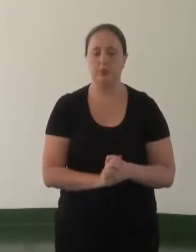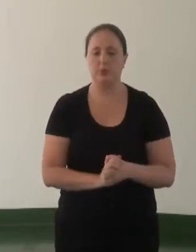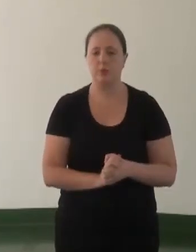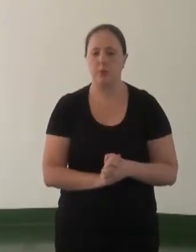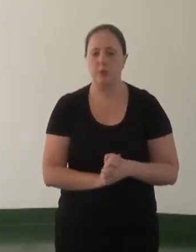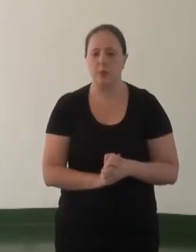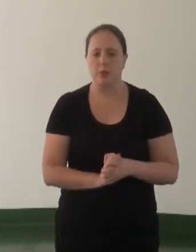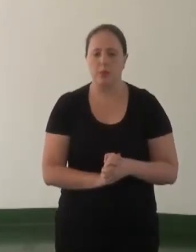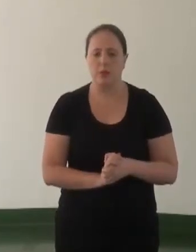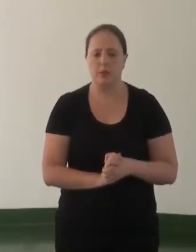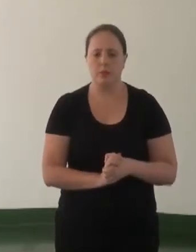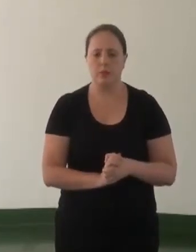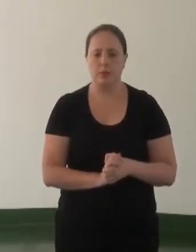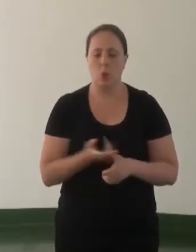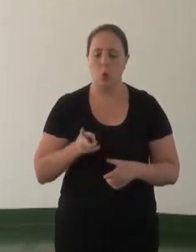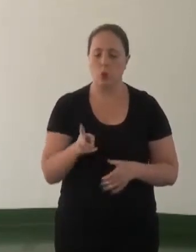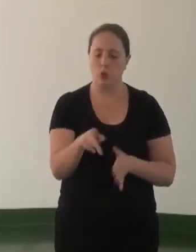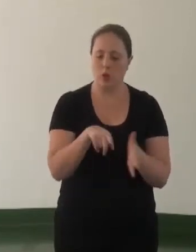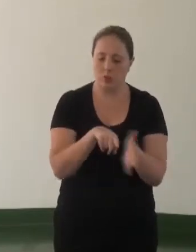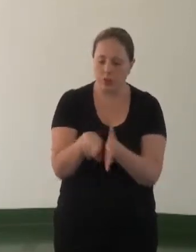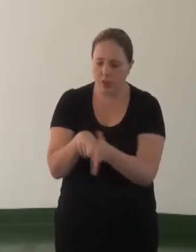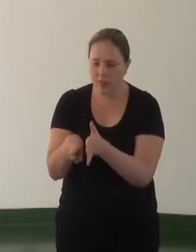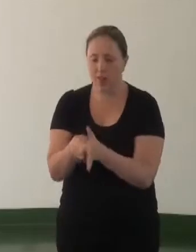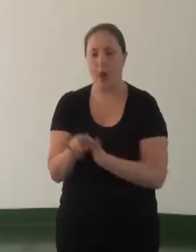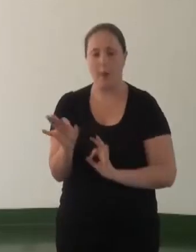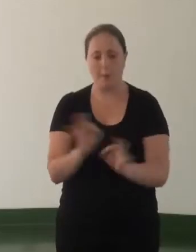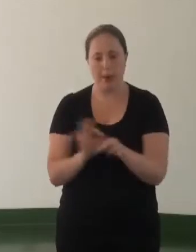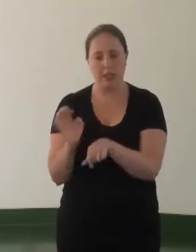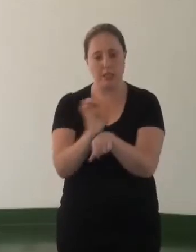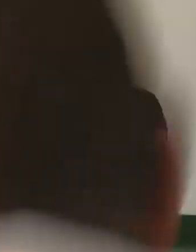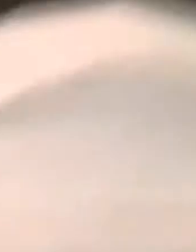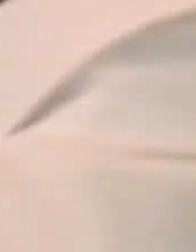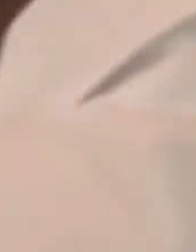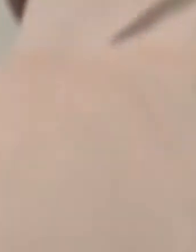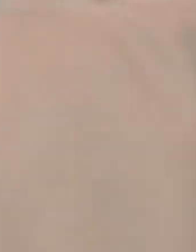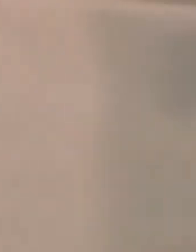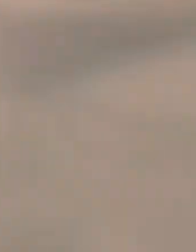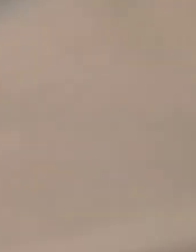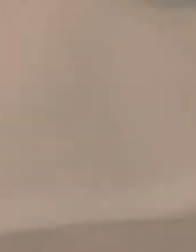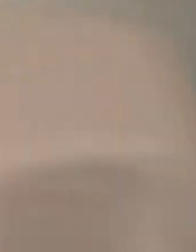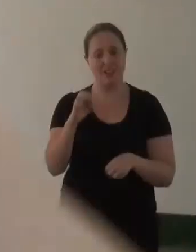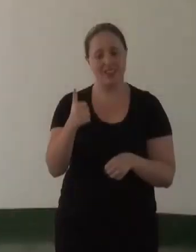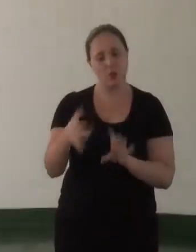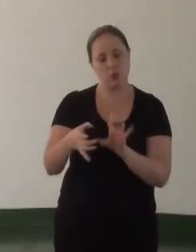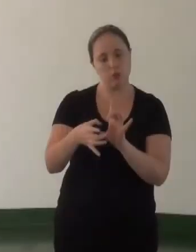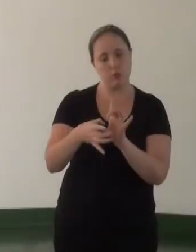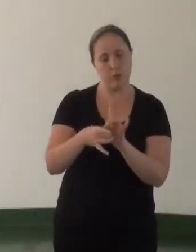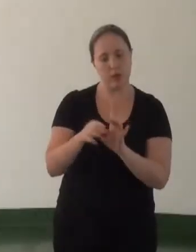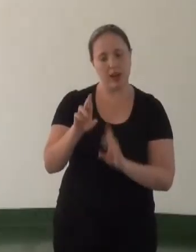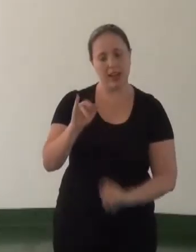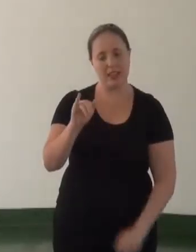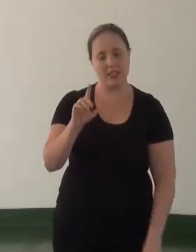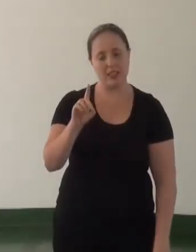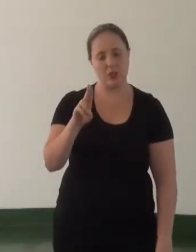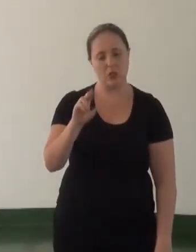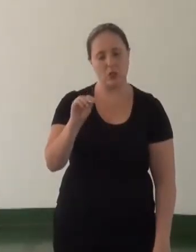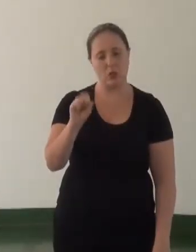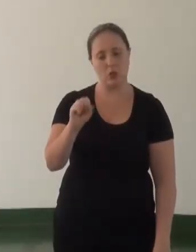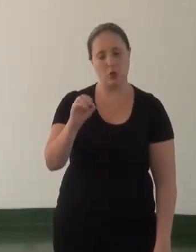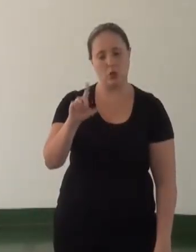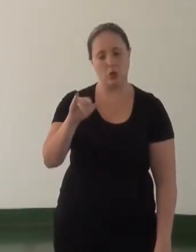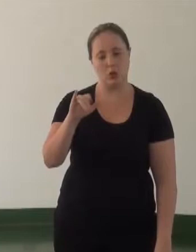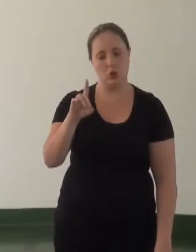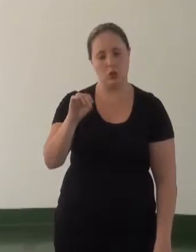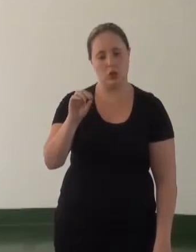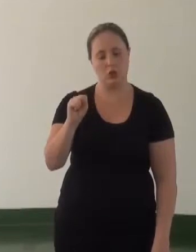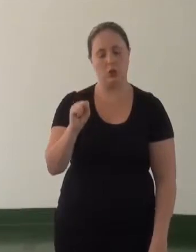Intensificação na fiscalização dos planos estaduais e municipais de gestão integrada dos resíduos sólidos, assegurando